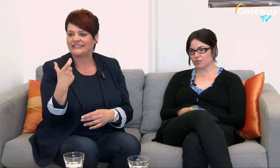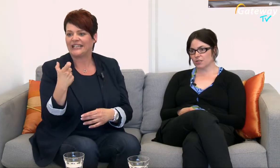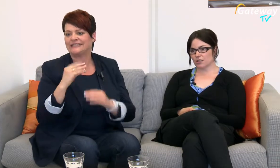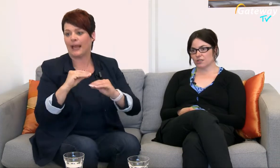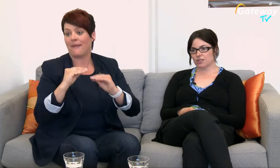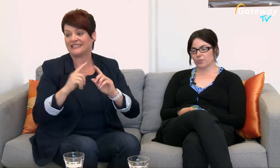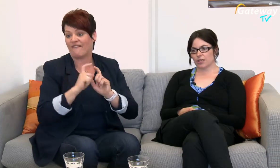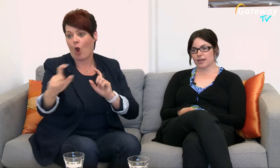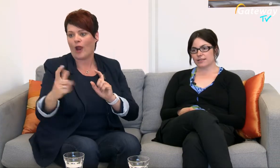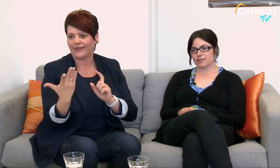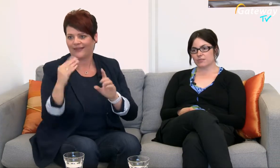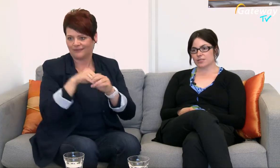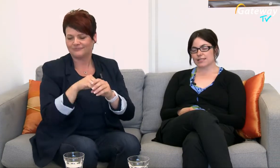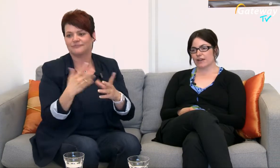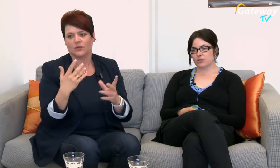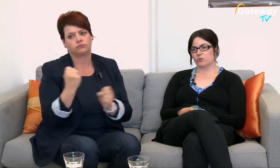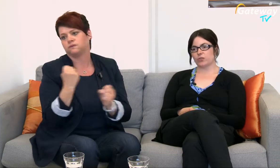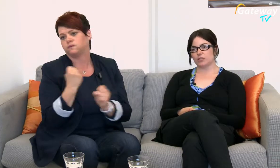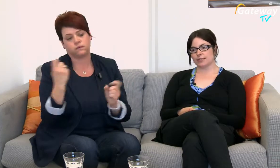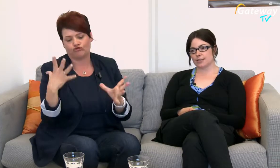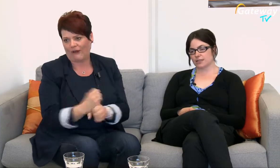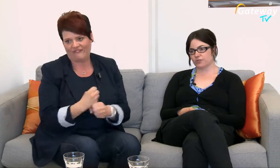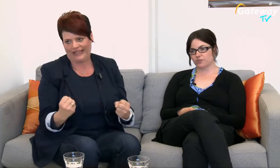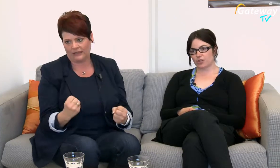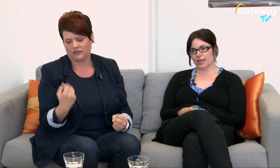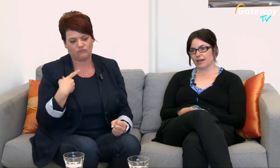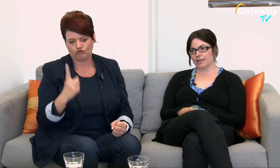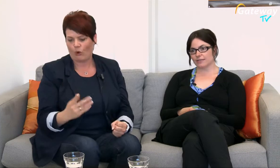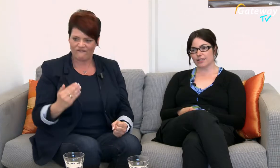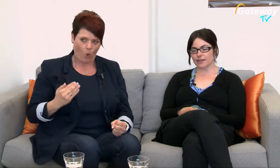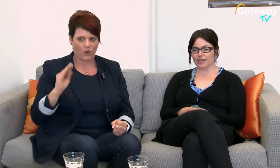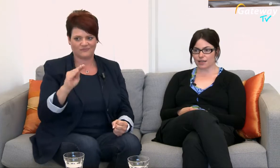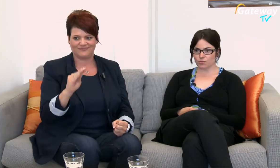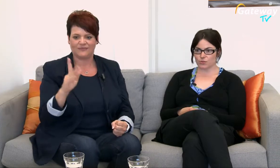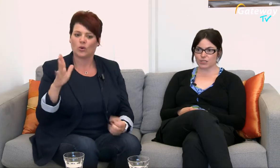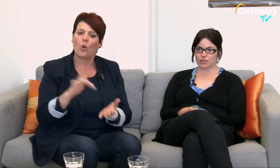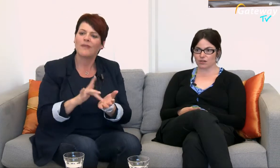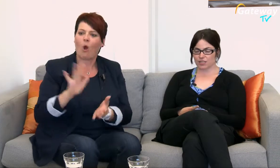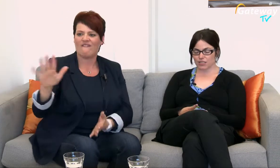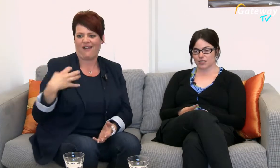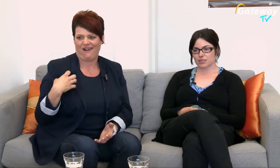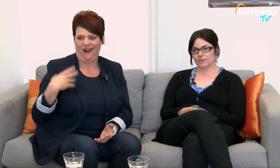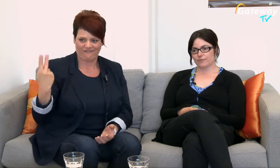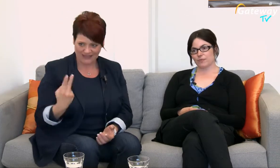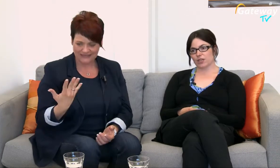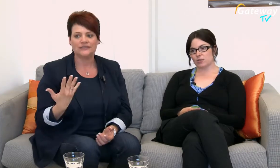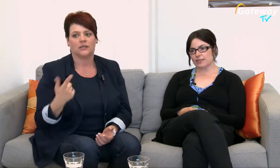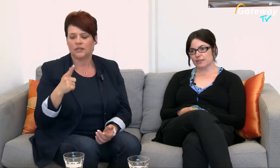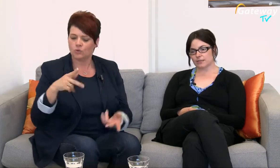beinhaltet und das ist einfach zu viel Dann sage ich dann von vorne herein, je nach Erkrankungsbild auch, reduzieren